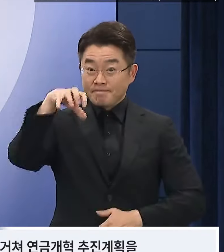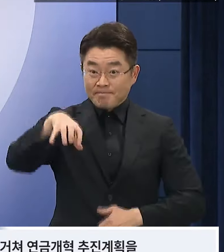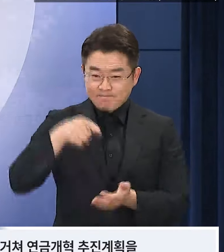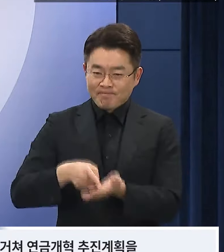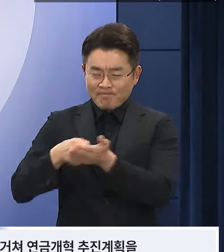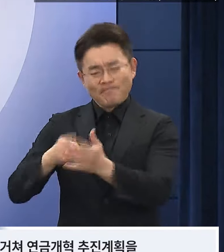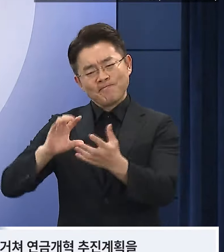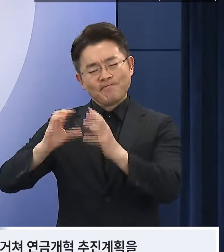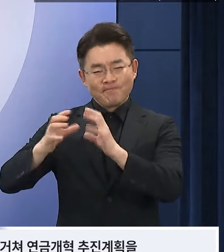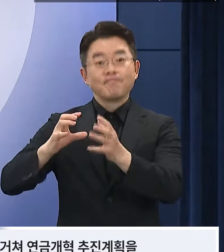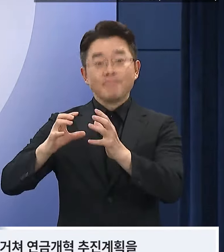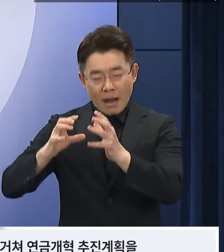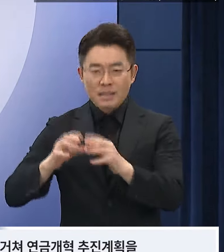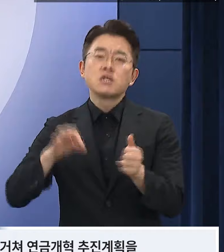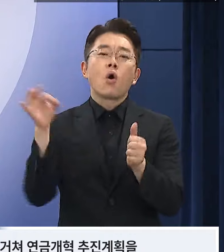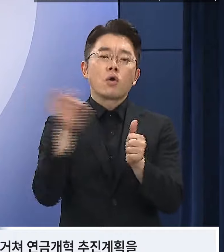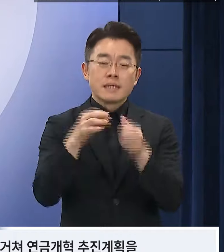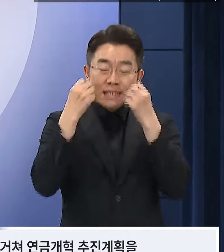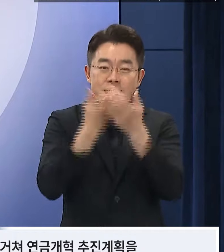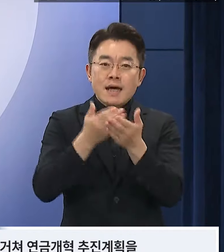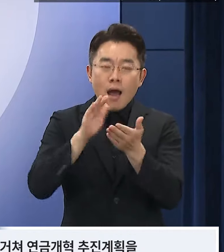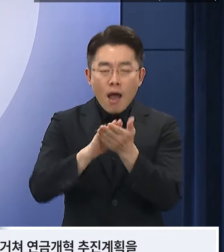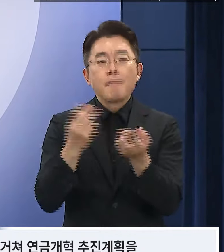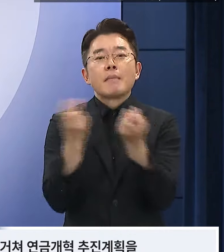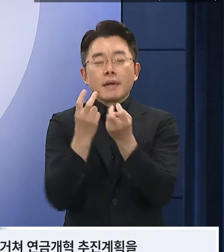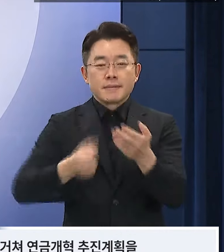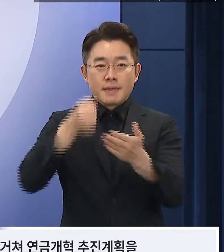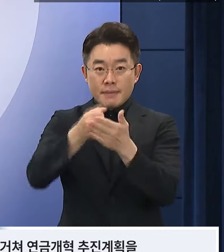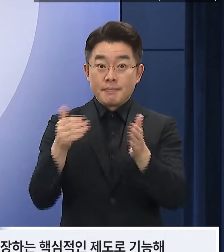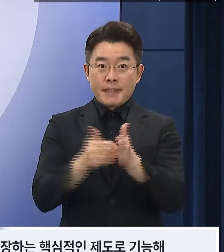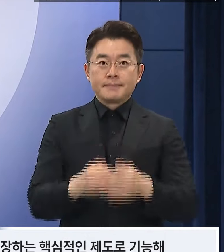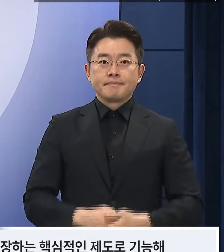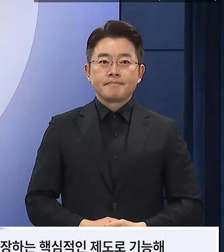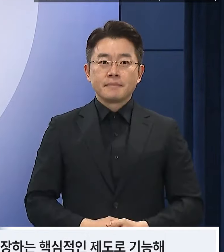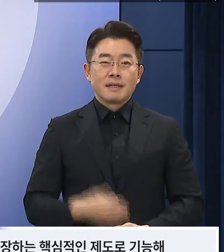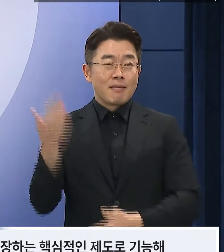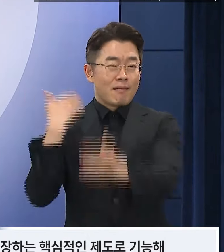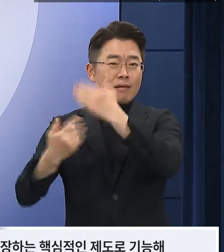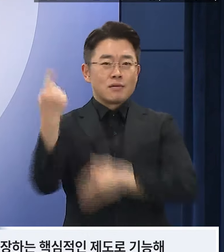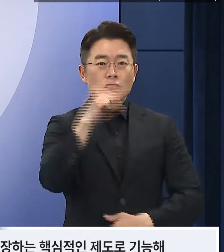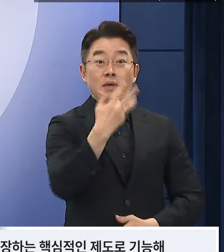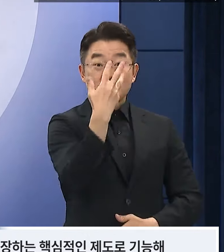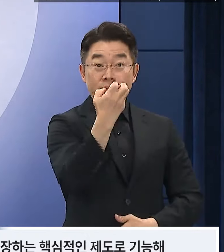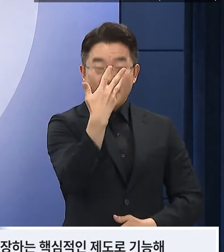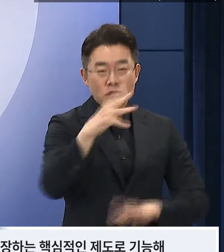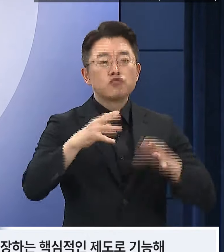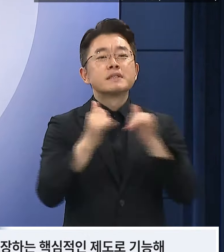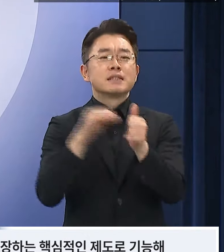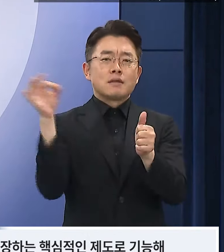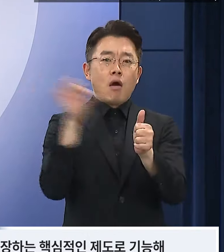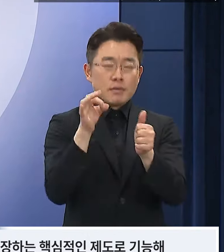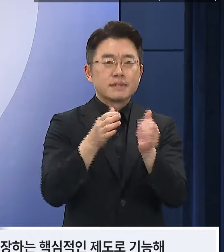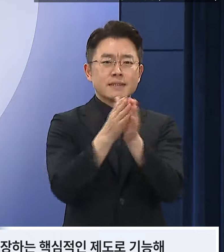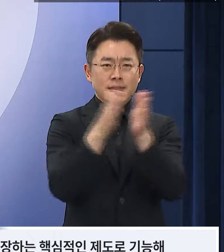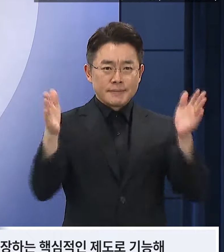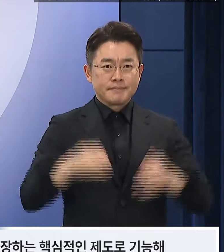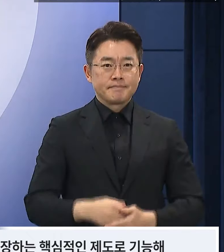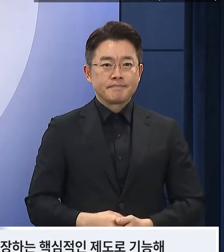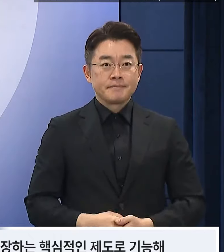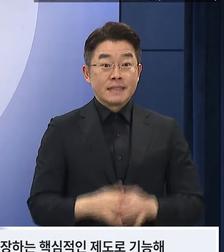거쳐 연금개혁 추진계획을 확정하였습니다. 1988년 도입된 국민연금은